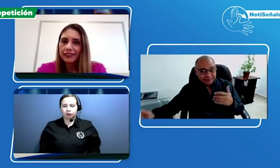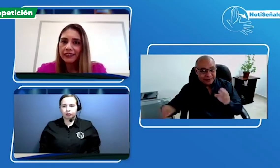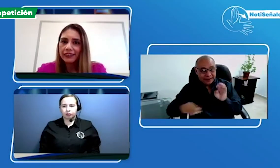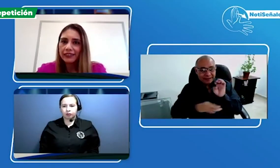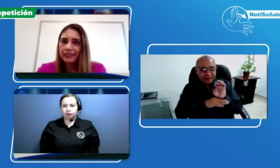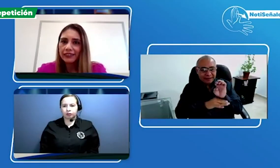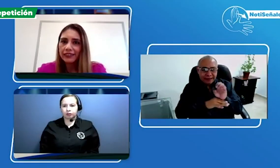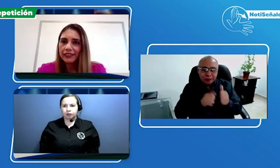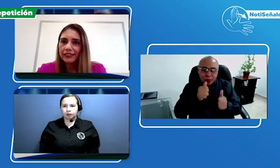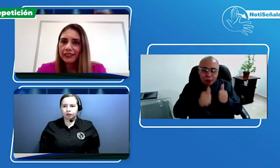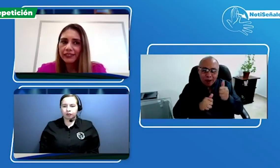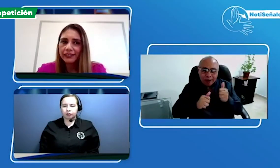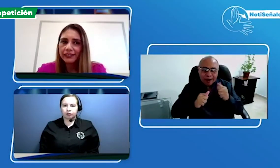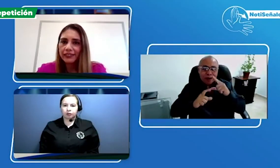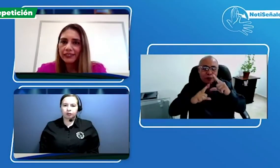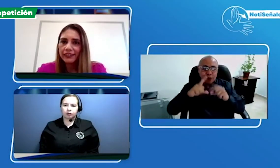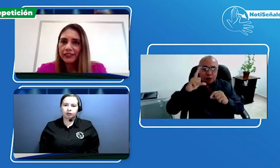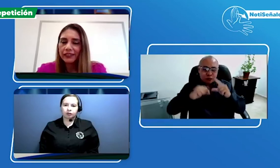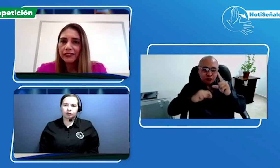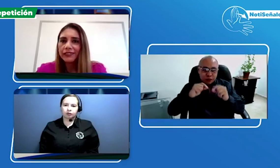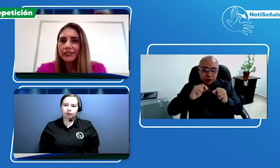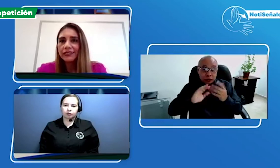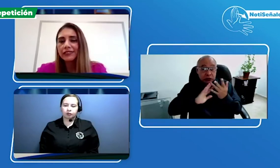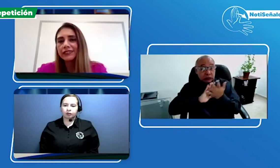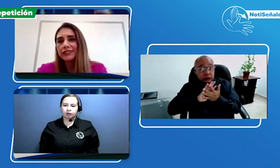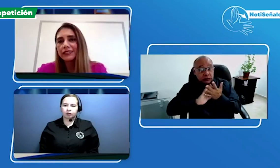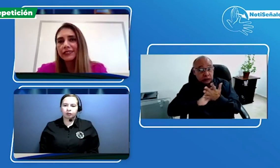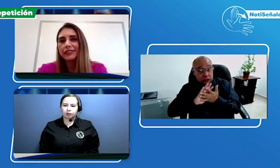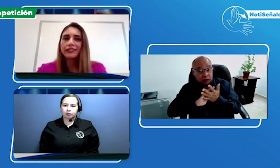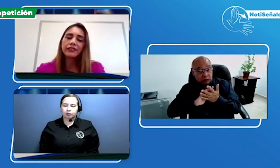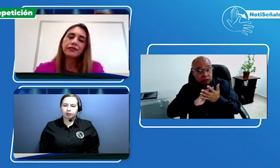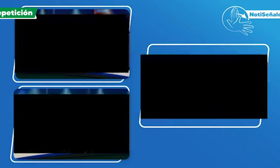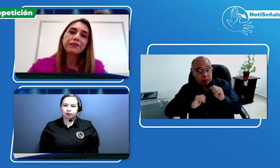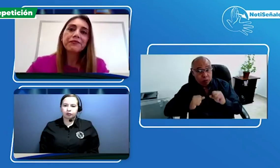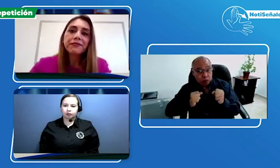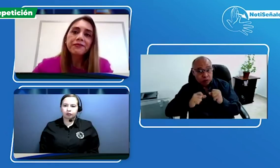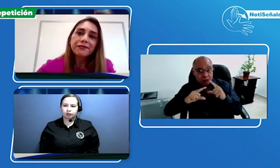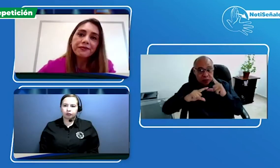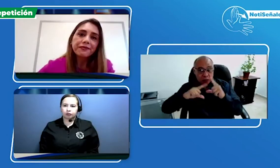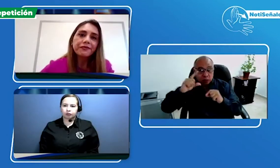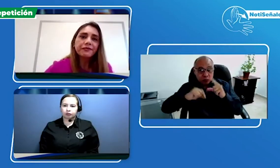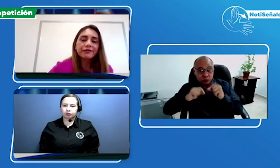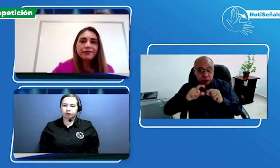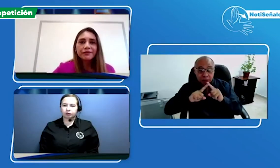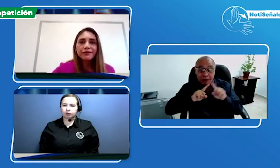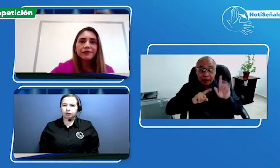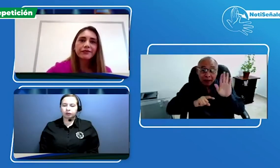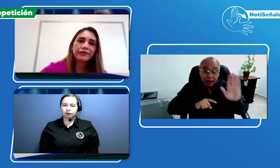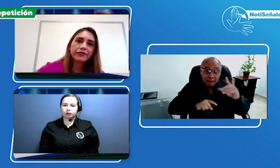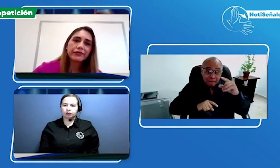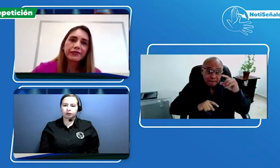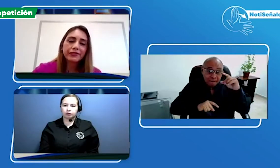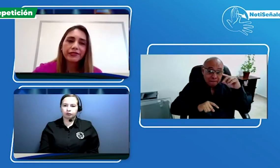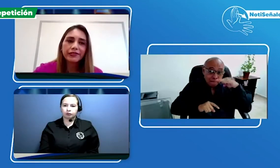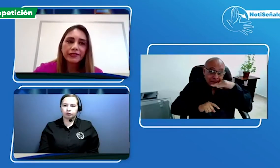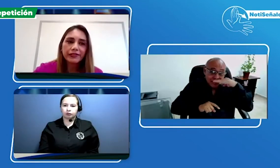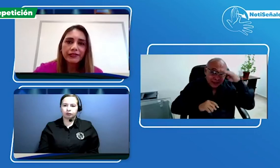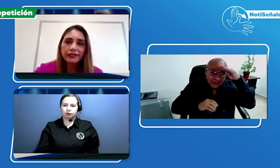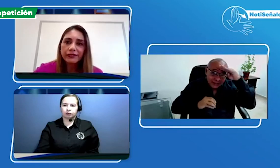¿Lo vieron? Hoy estaremos hablando de ColSubsidio, de la caja de compensación con subsidio